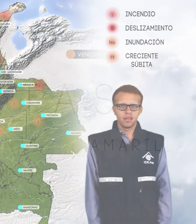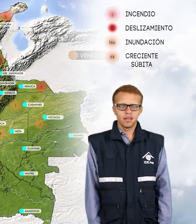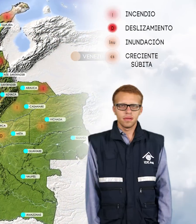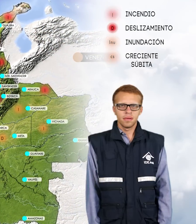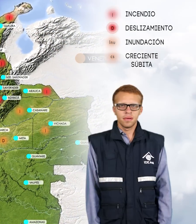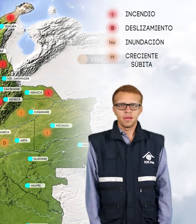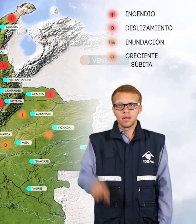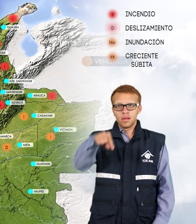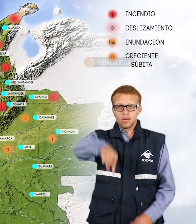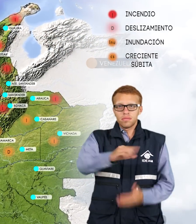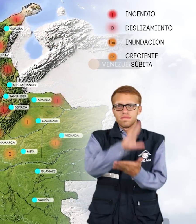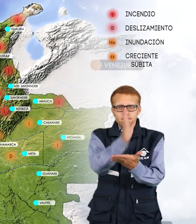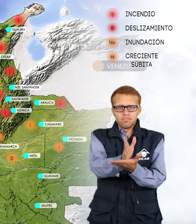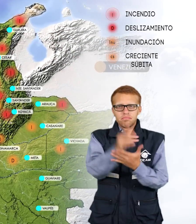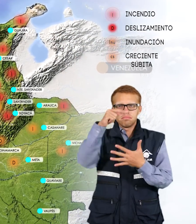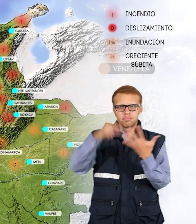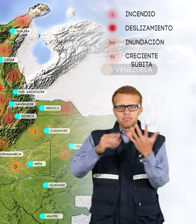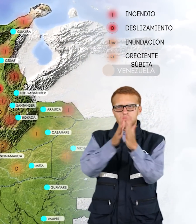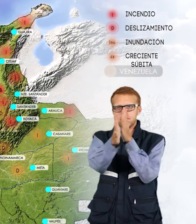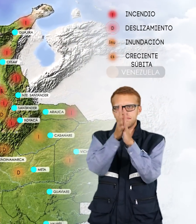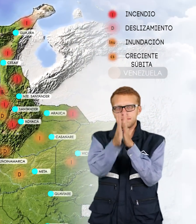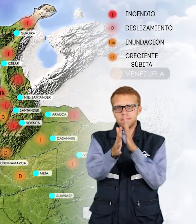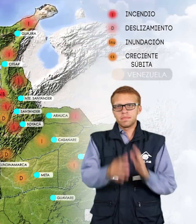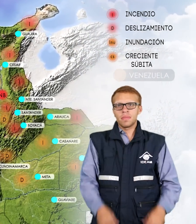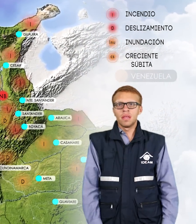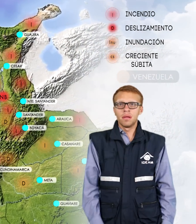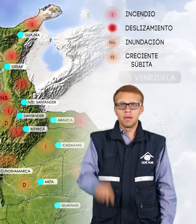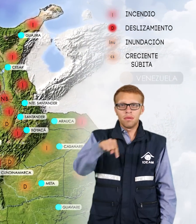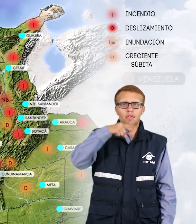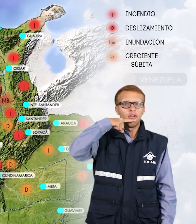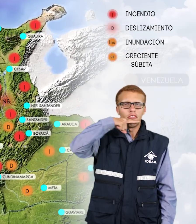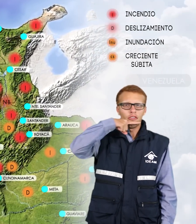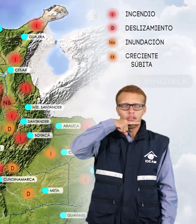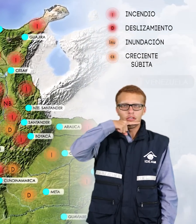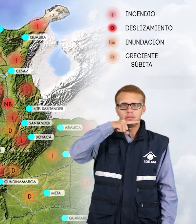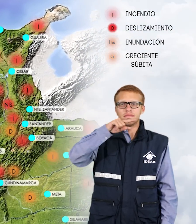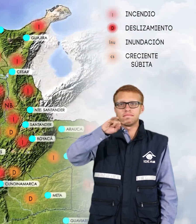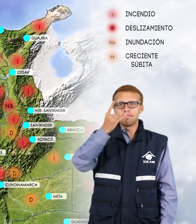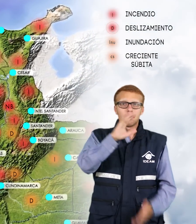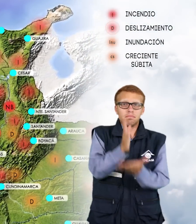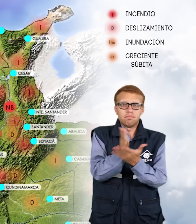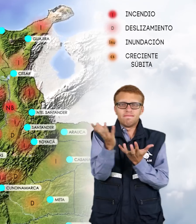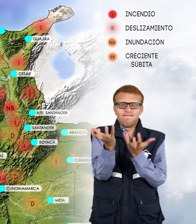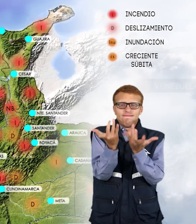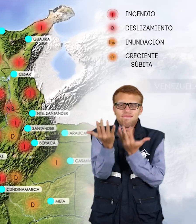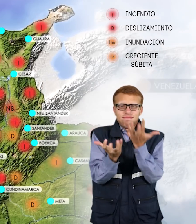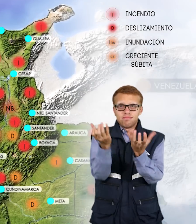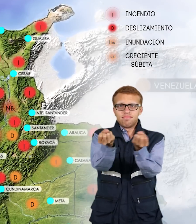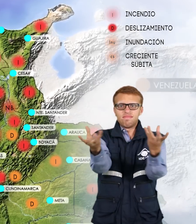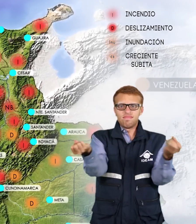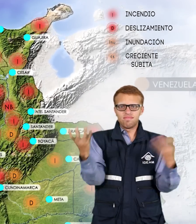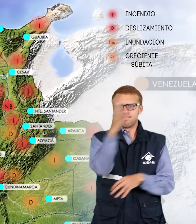Estas son las alertas vigentes para el día de hoy. Hay alerta roja por amenaza alta de incendios de la cobertura vegetal en varios